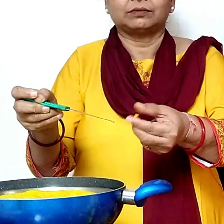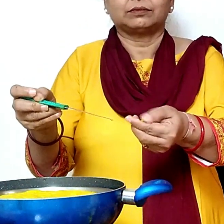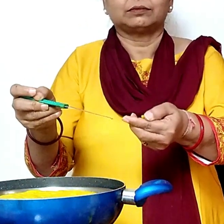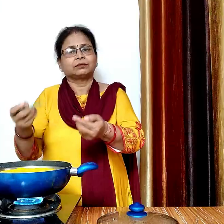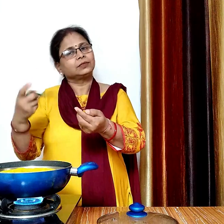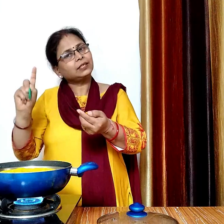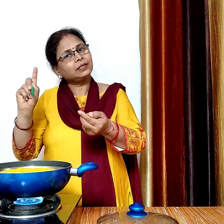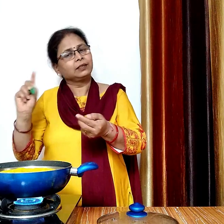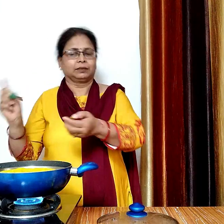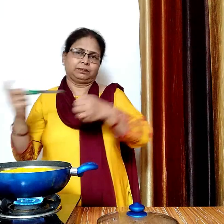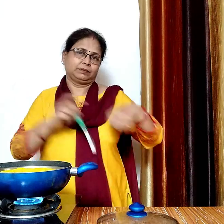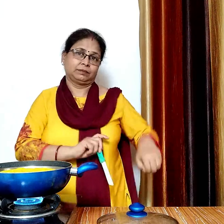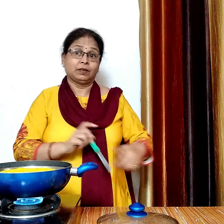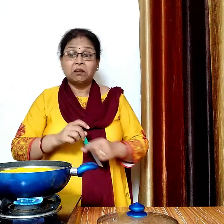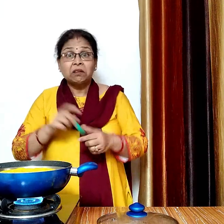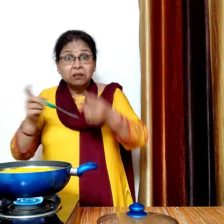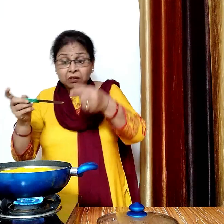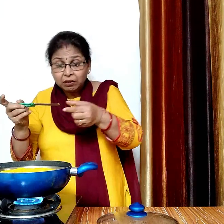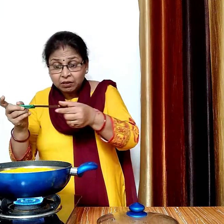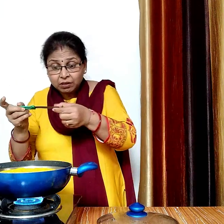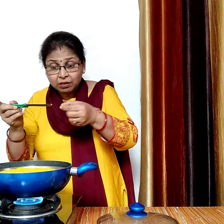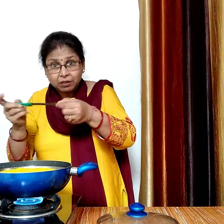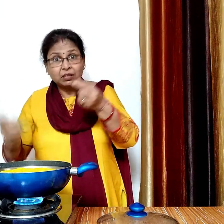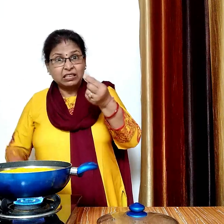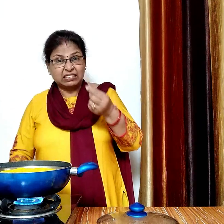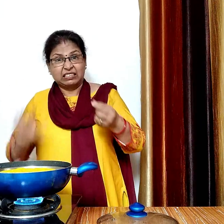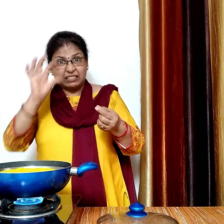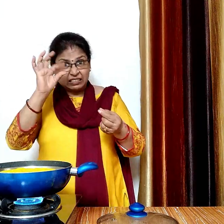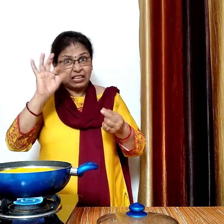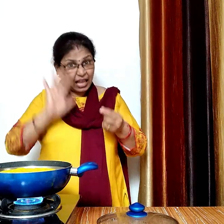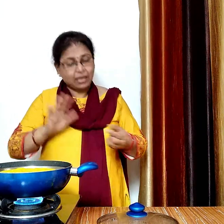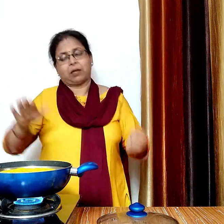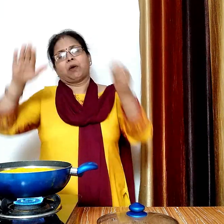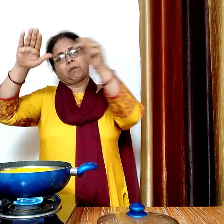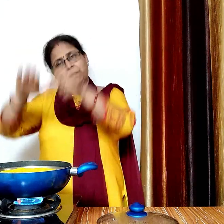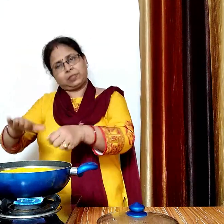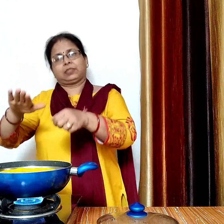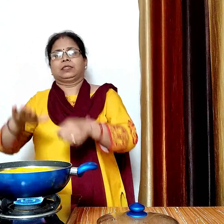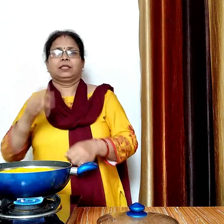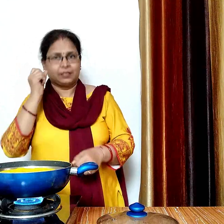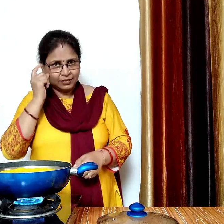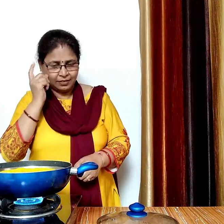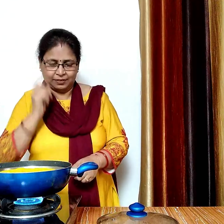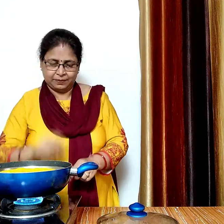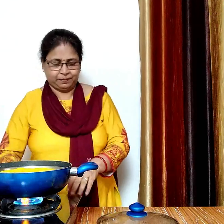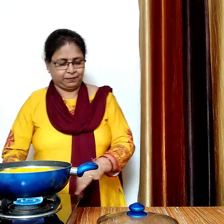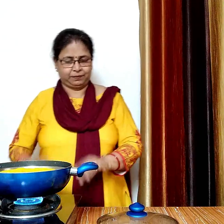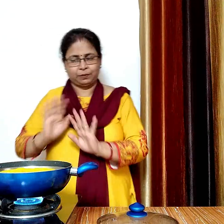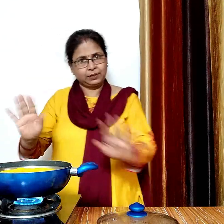बेखिया चाकू पर बिल्कुल भी चपचपाहाट नहीं है इसका मतलब भी तयार है अगर चाकू पर थोड़ी सी भी चपचपाहाट होती तो हम इसे डगकर फिर से